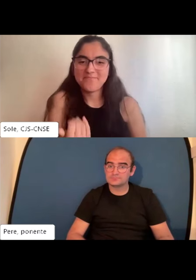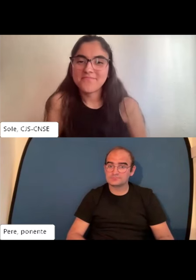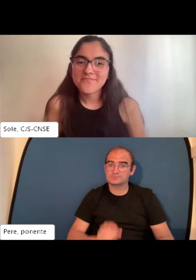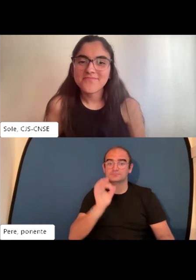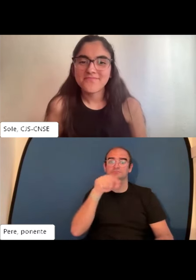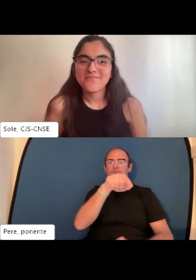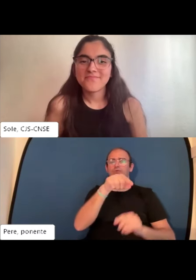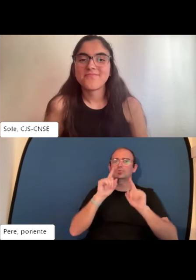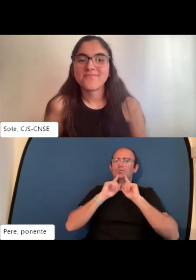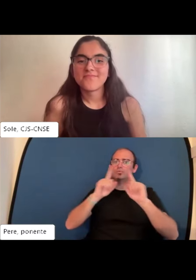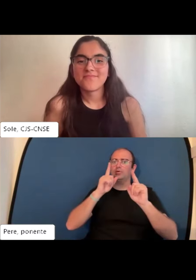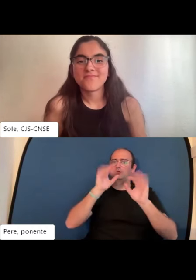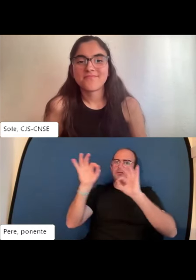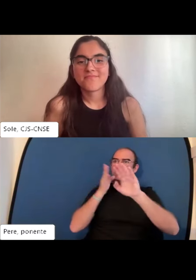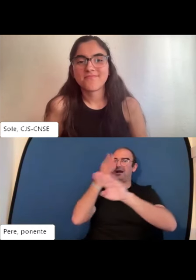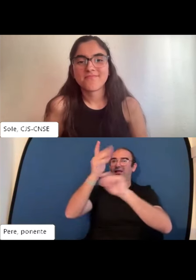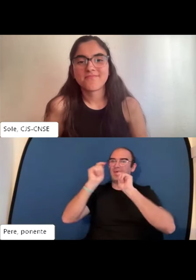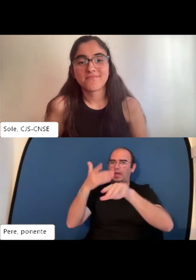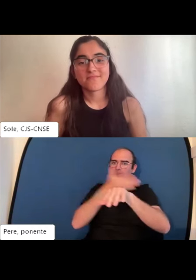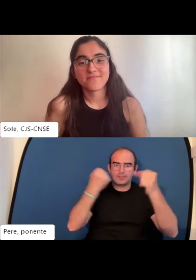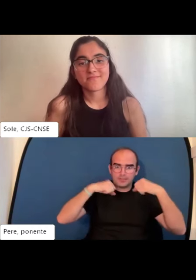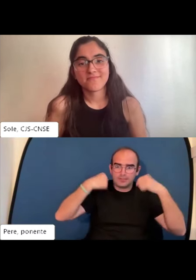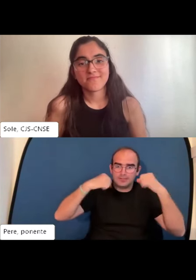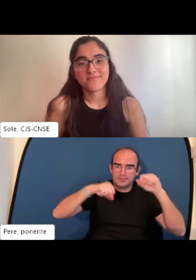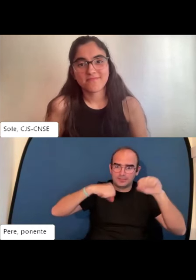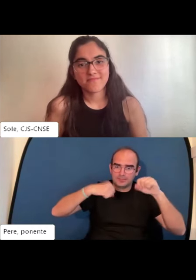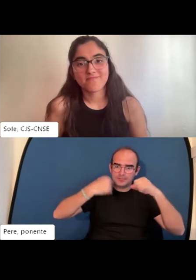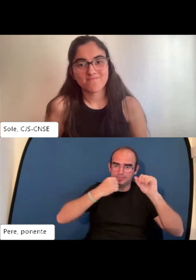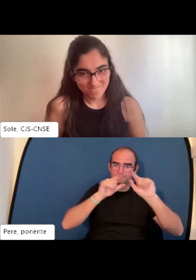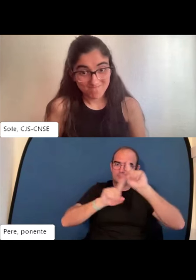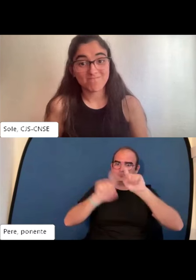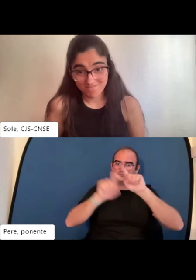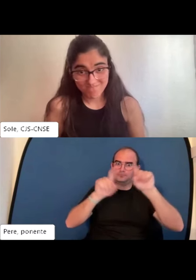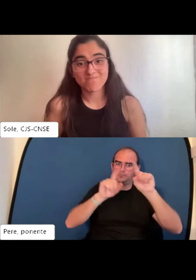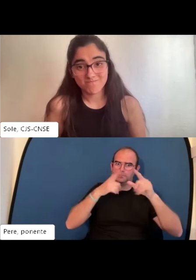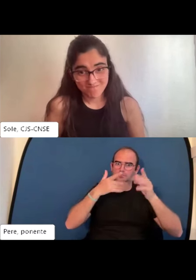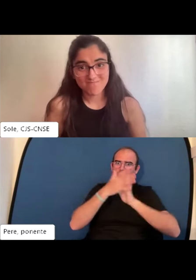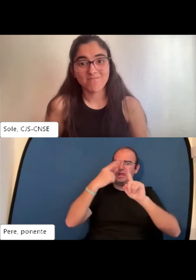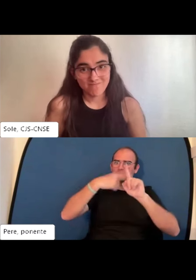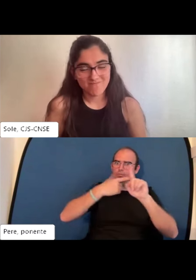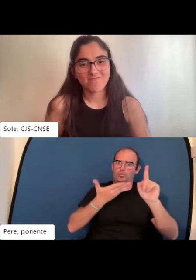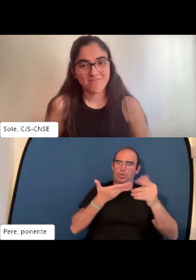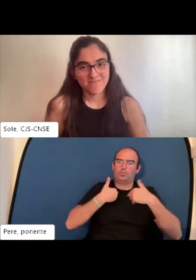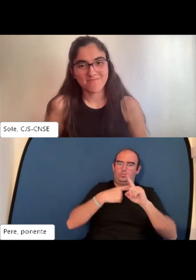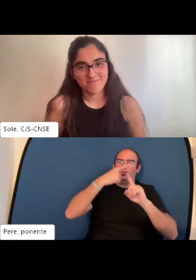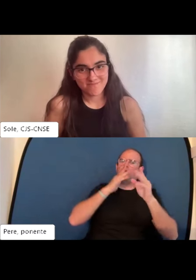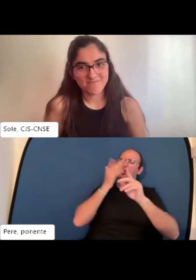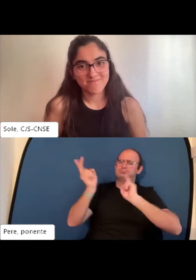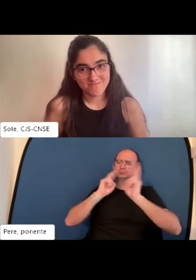no te decía que el que a ver por curiosidad pero es verdad que cuando vamos a una entrevista de trabajo